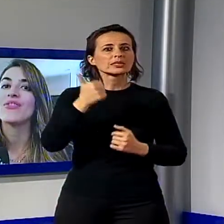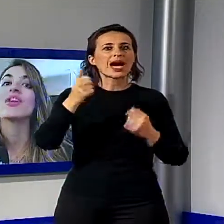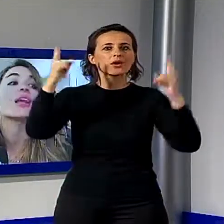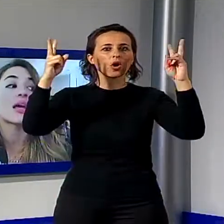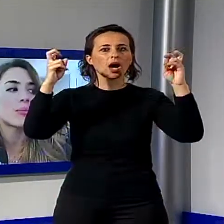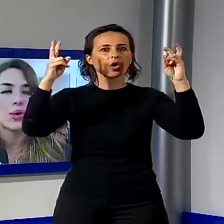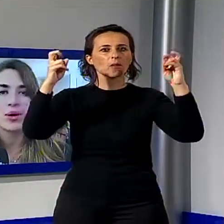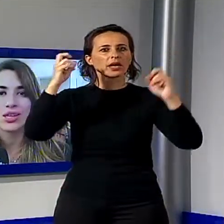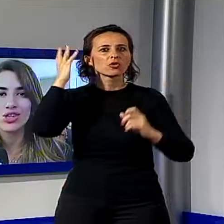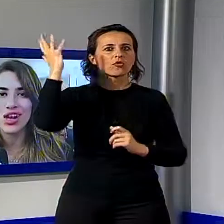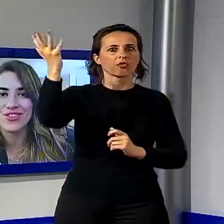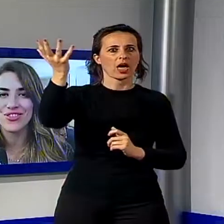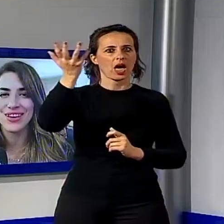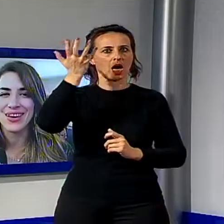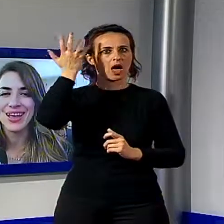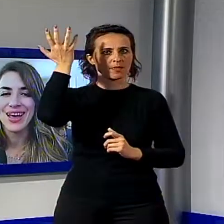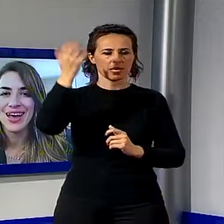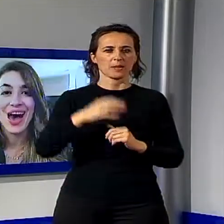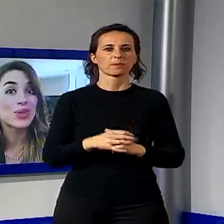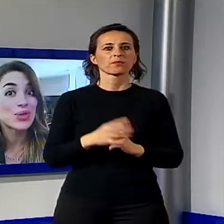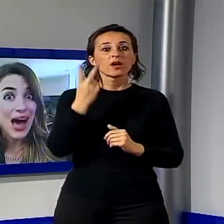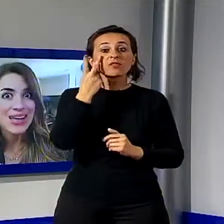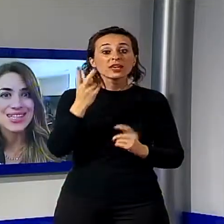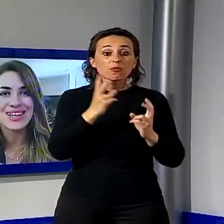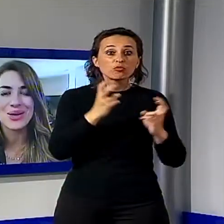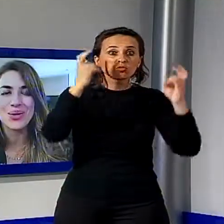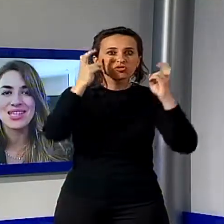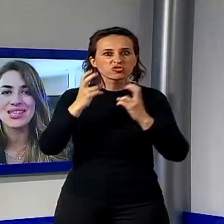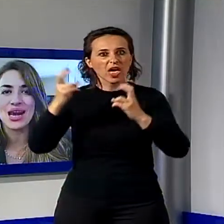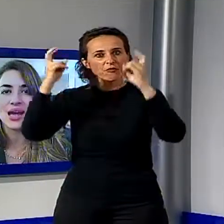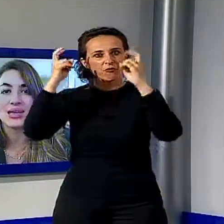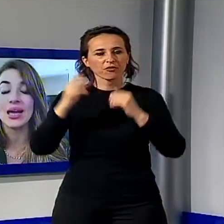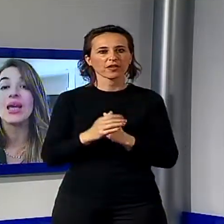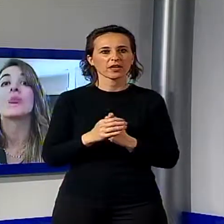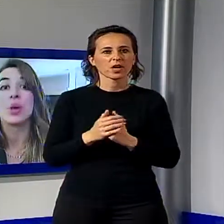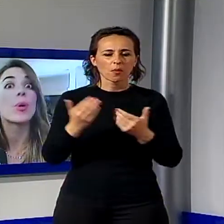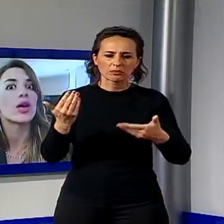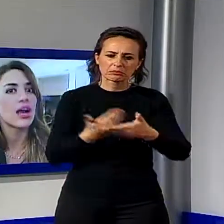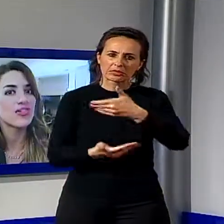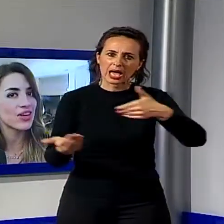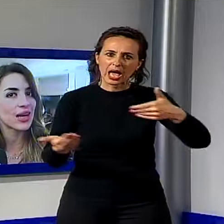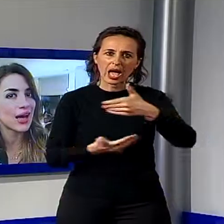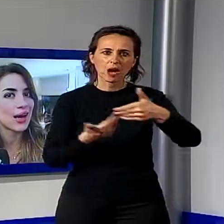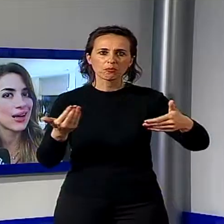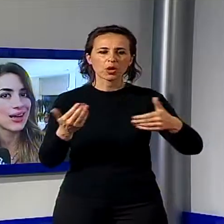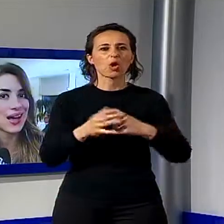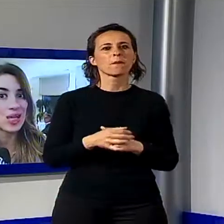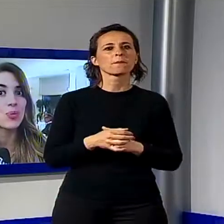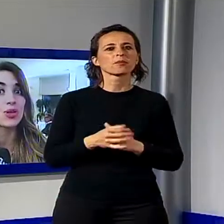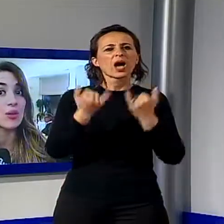vedremo gli chef aiutarsi in questa serata per poi alla fine all'Expo di